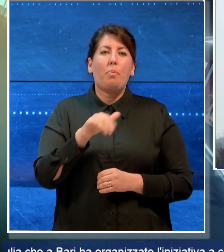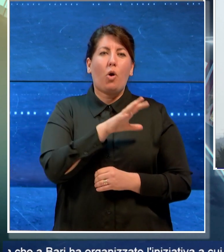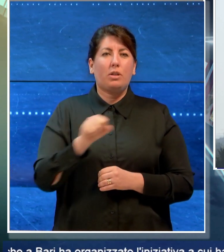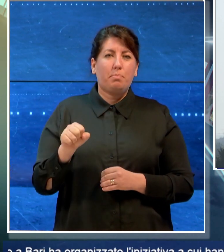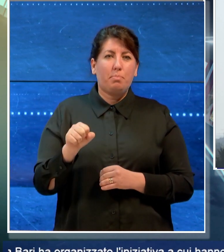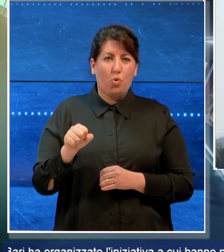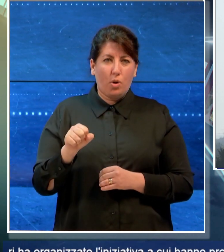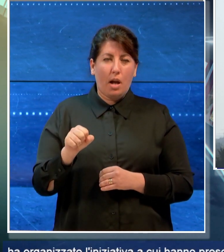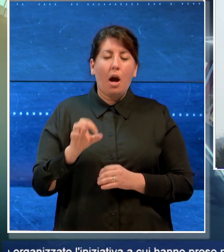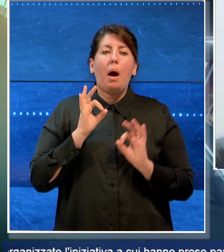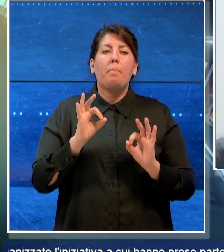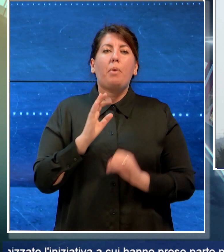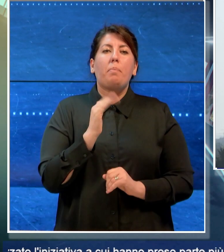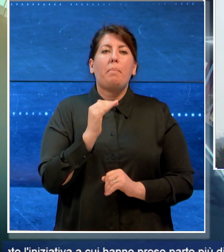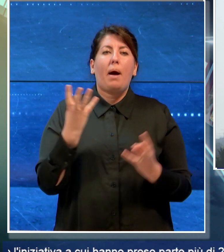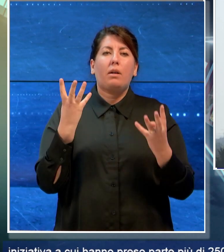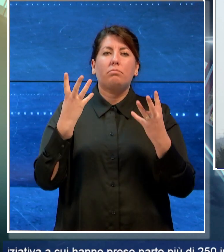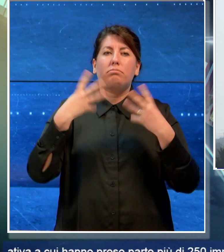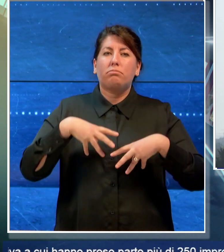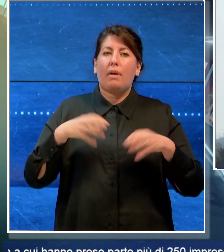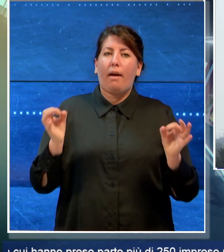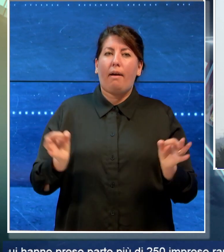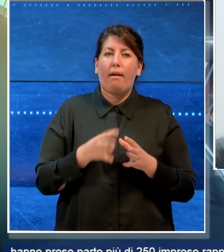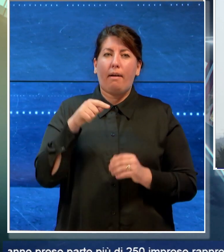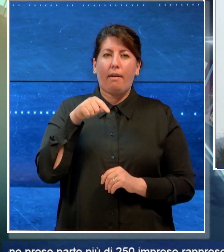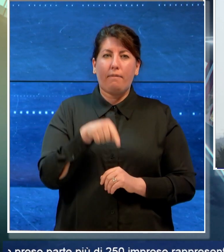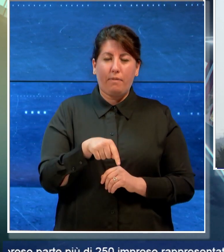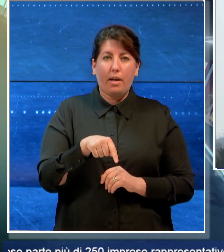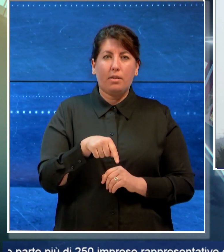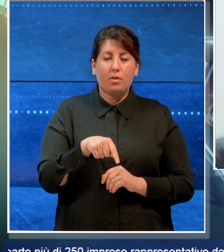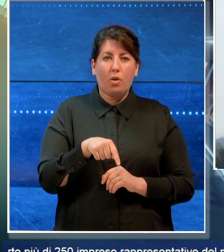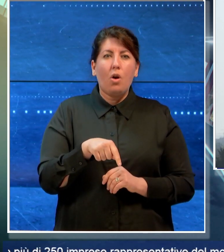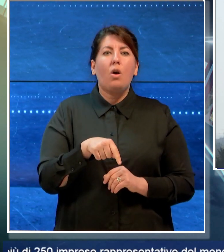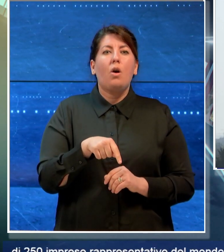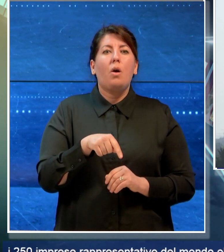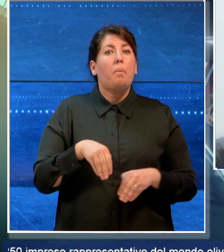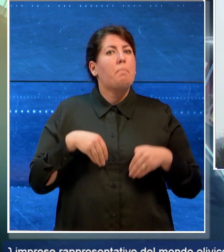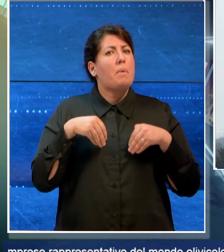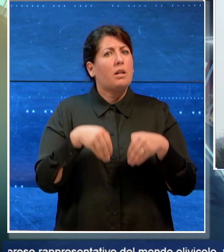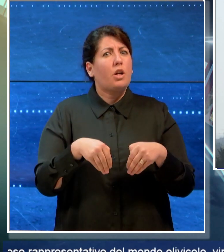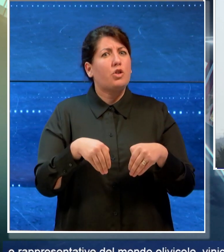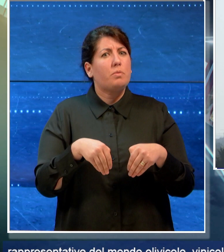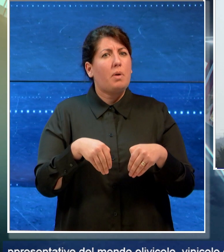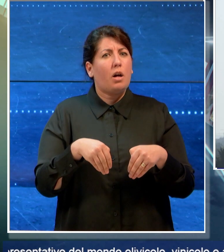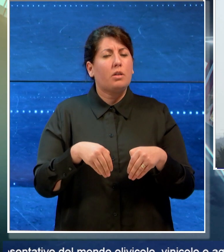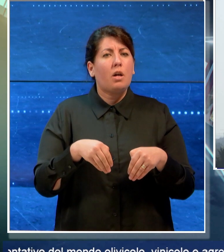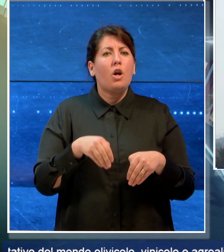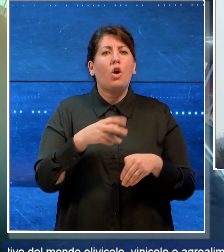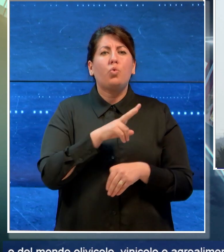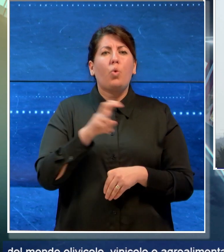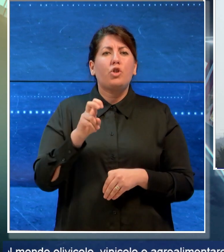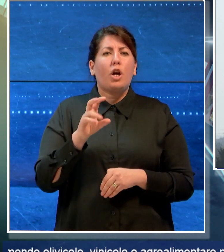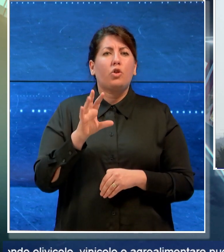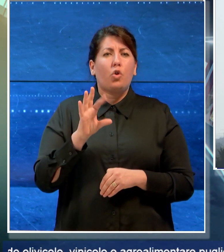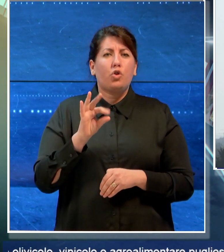ha organizzato l'iniziativa a cui hanno partecipato più di 250